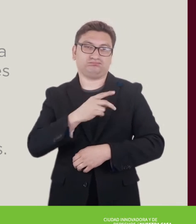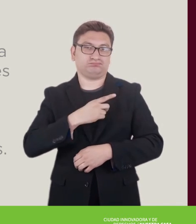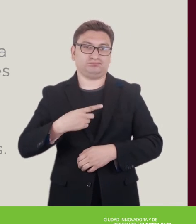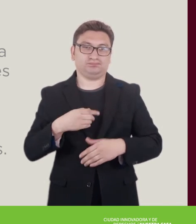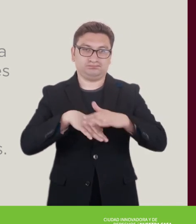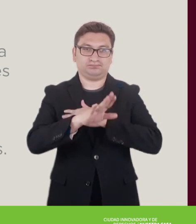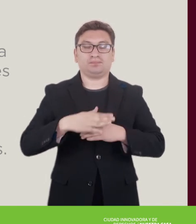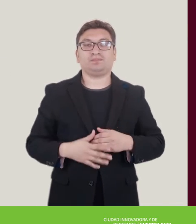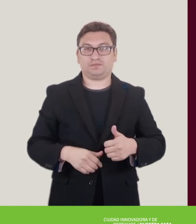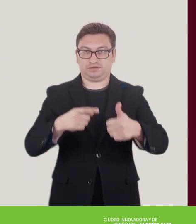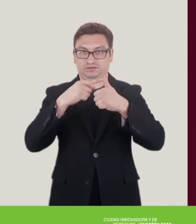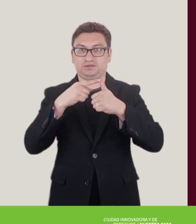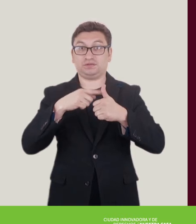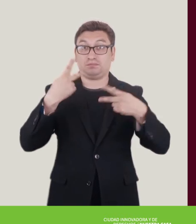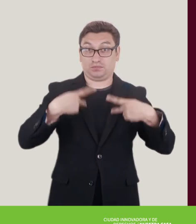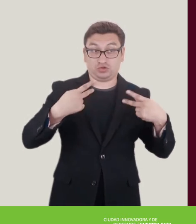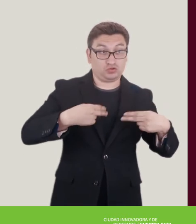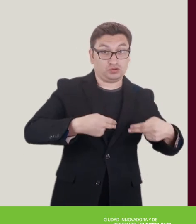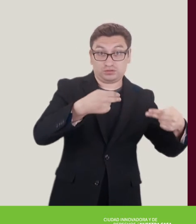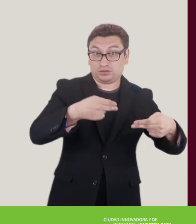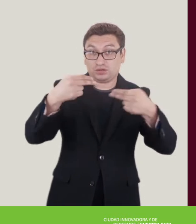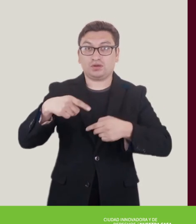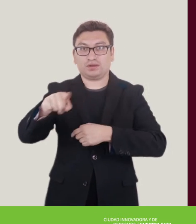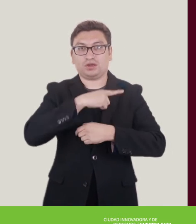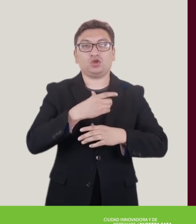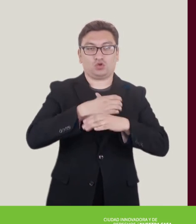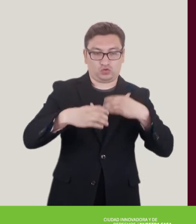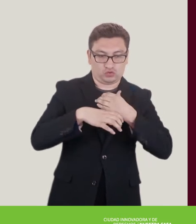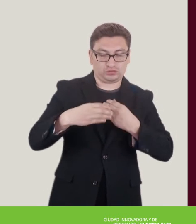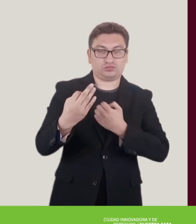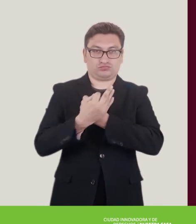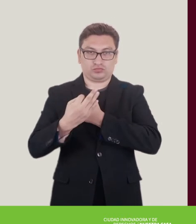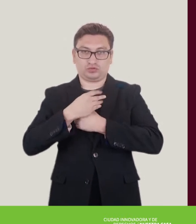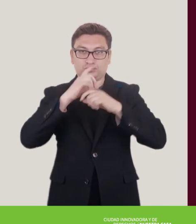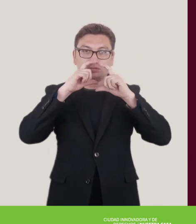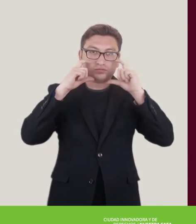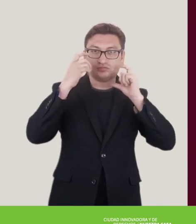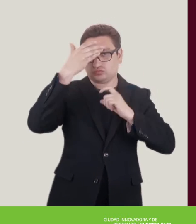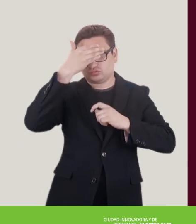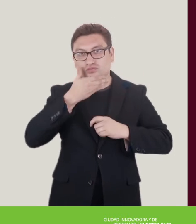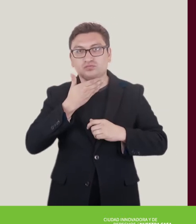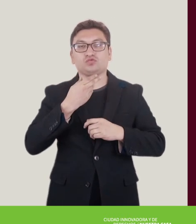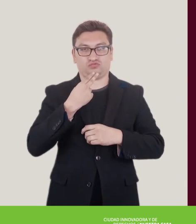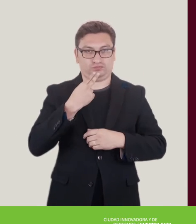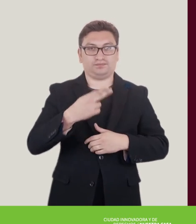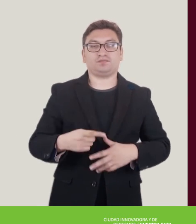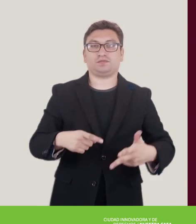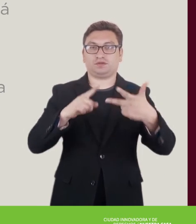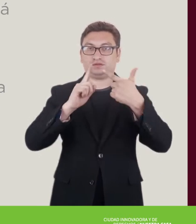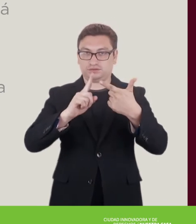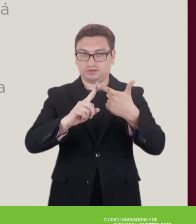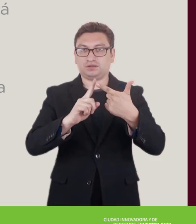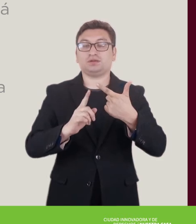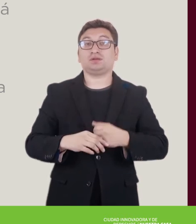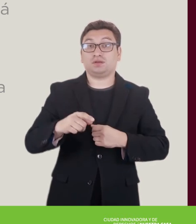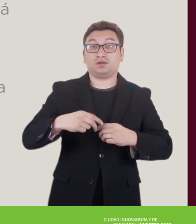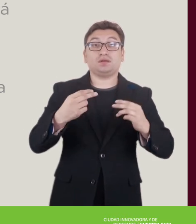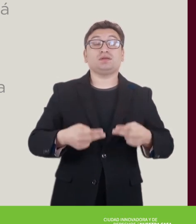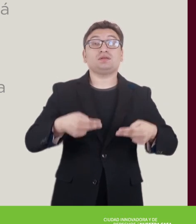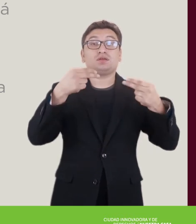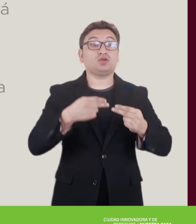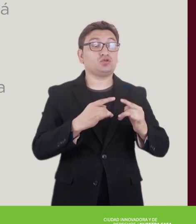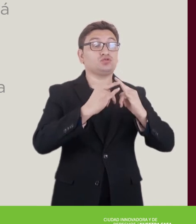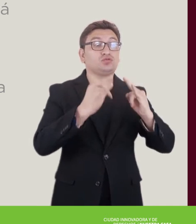.5 grados o si presentan otros síntomas. 6. Los comerciantes deben usar equipo de protección incluyendo cubrebocas y